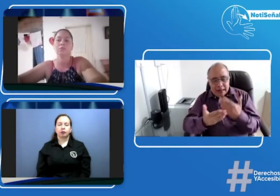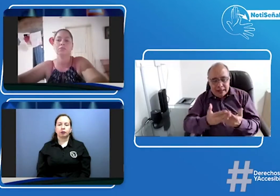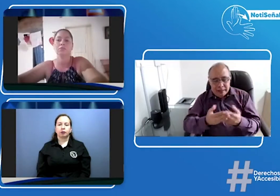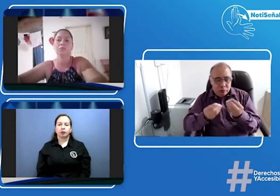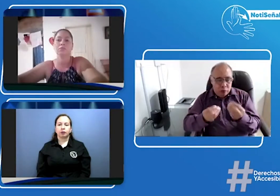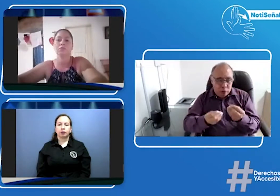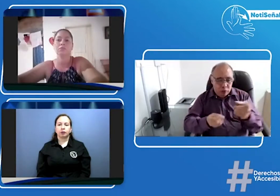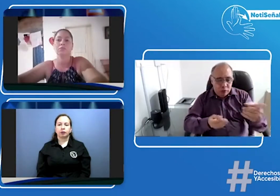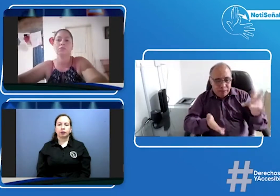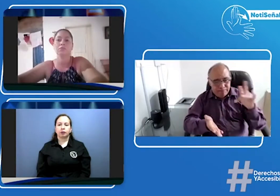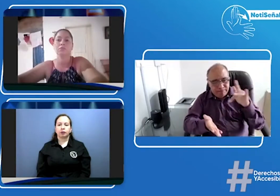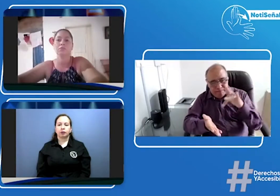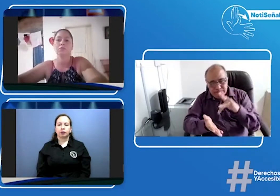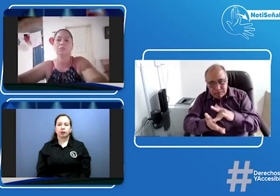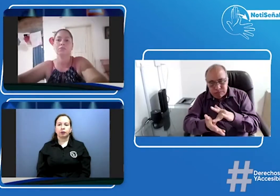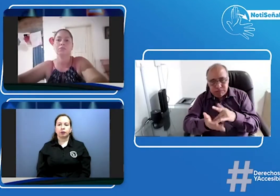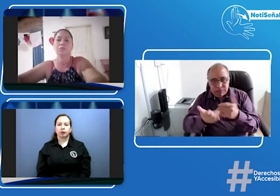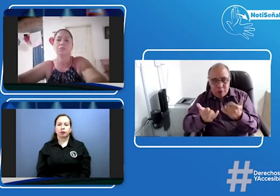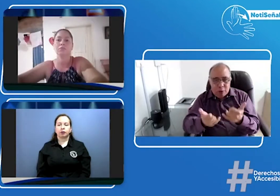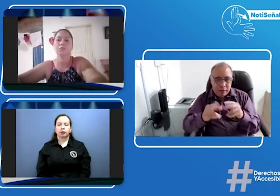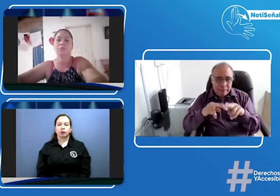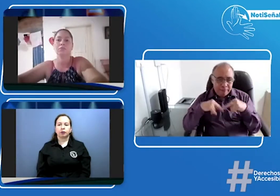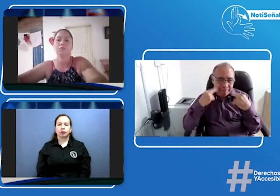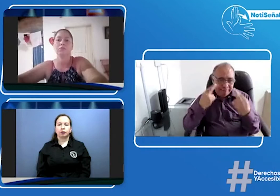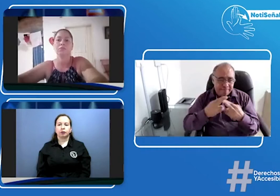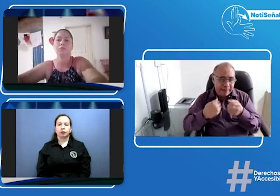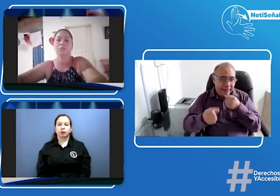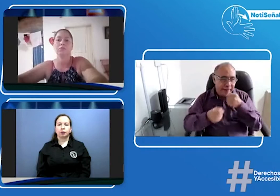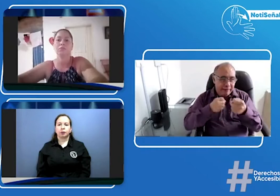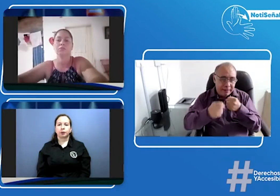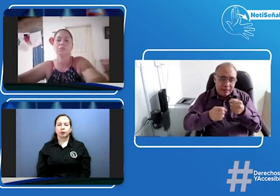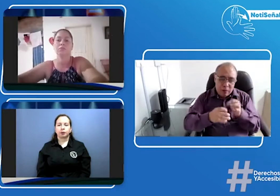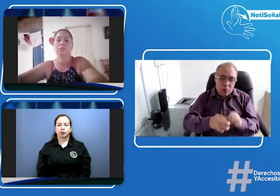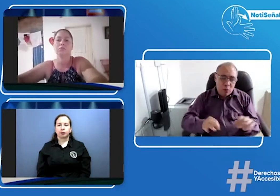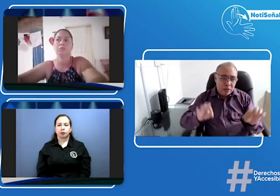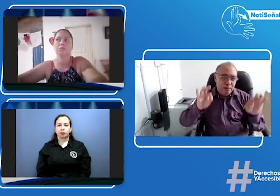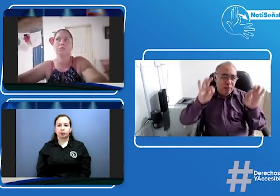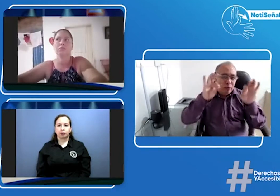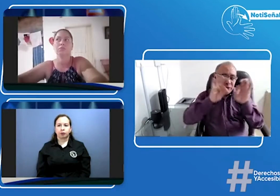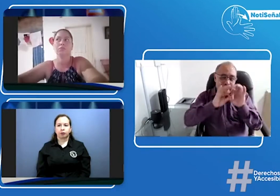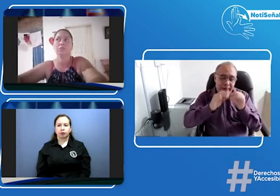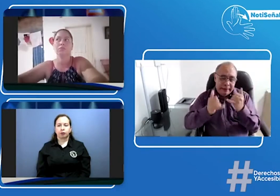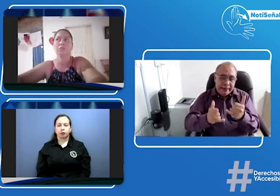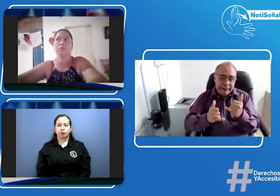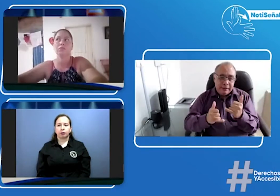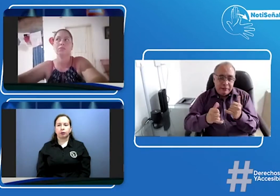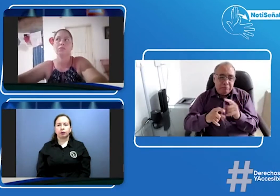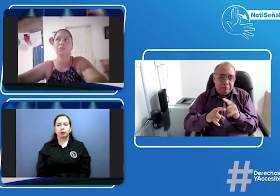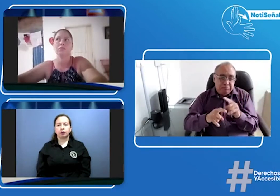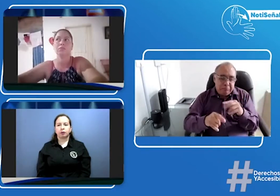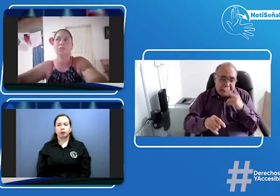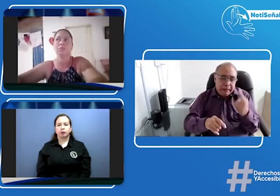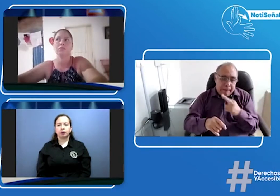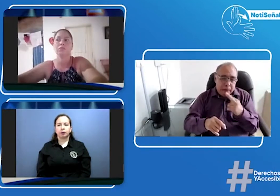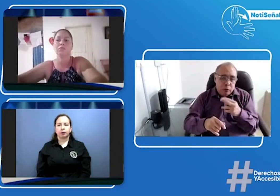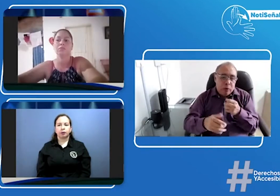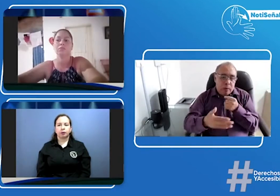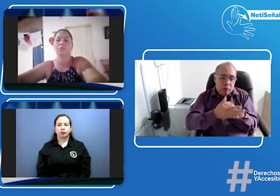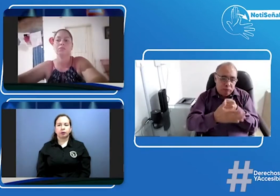animamos a que lo siga haciendo así señora Jessica y pues también darle las gracias por acompañarnos en este espacio de noticienales esta